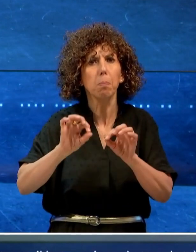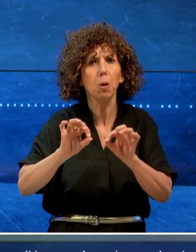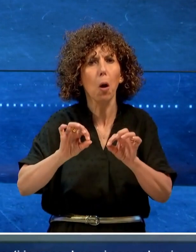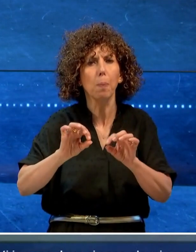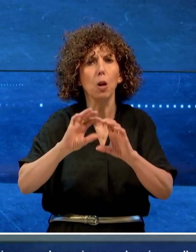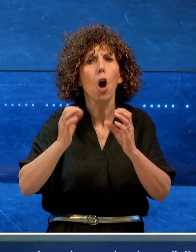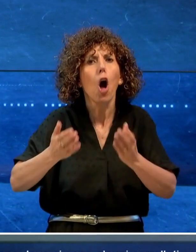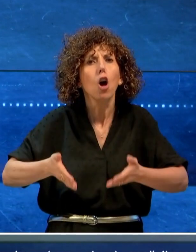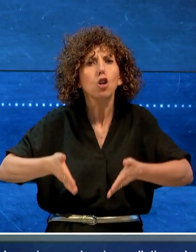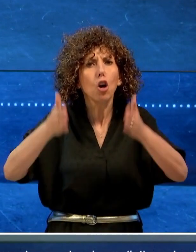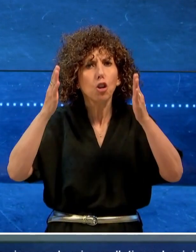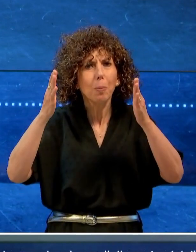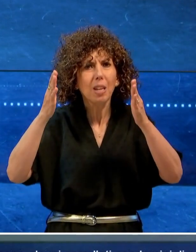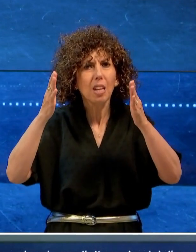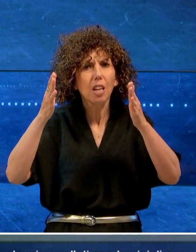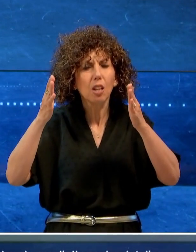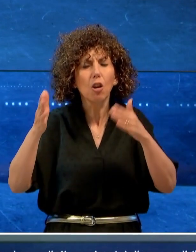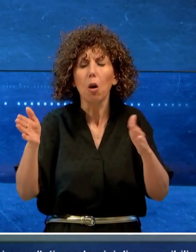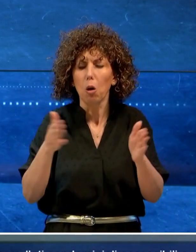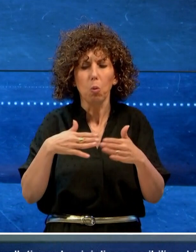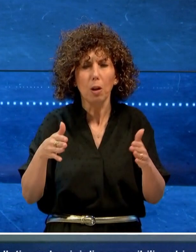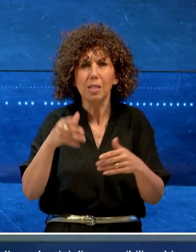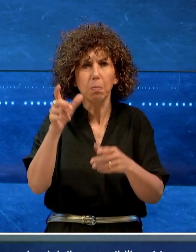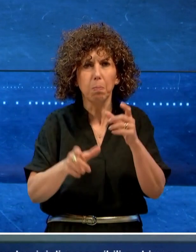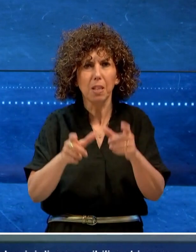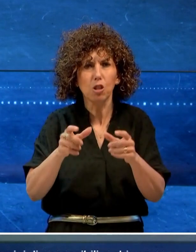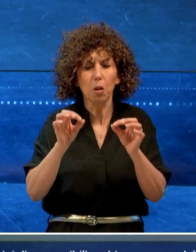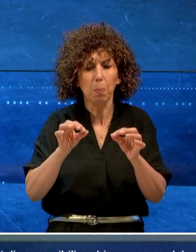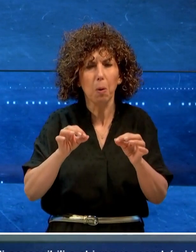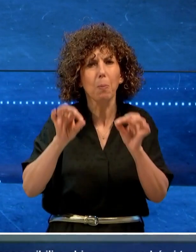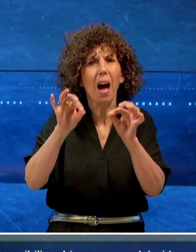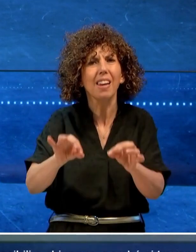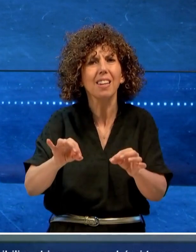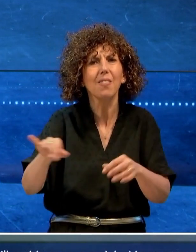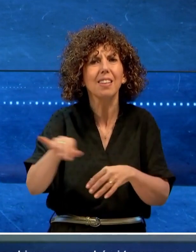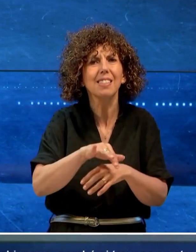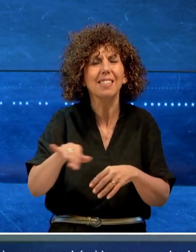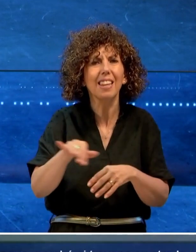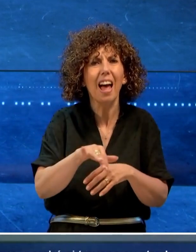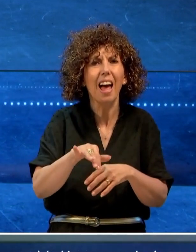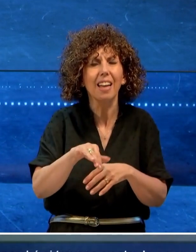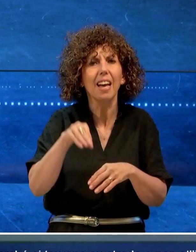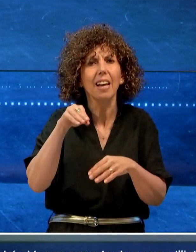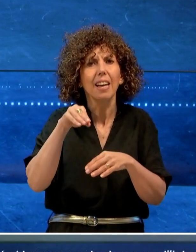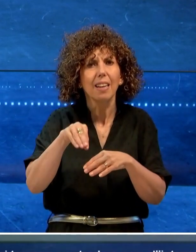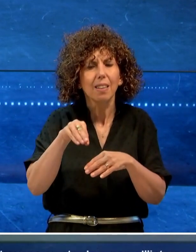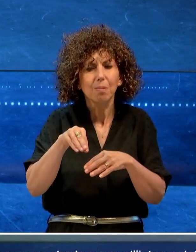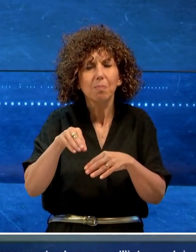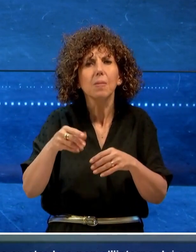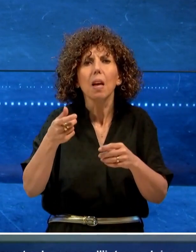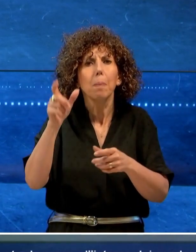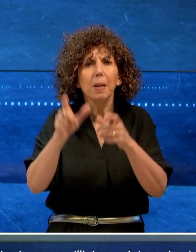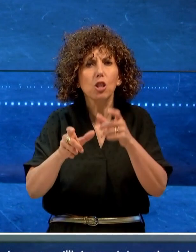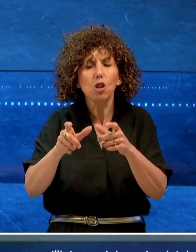accessibili a chiunque perché si trovano sulla strada e non all'interno dei condomini dove